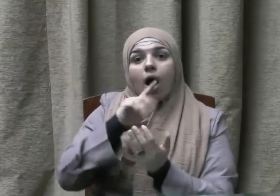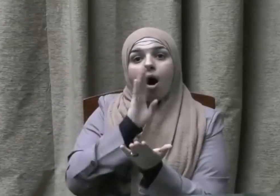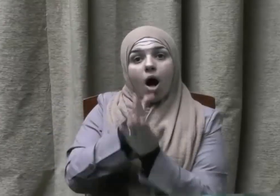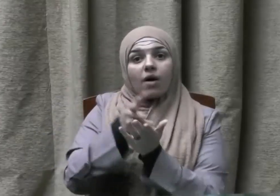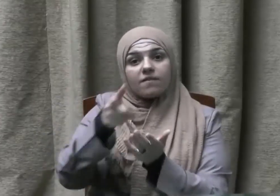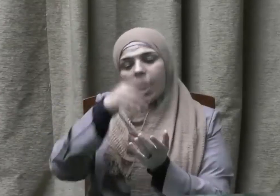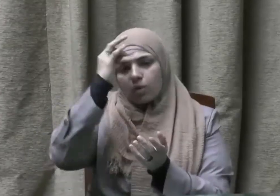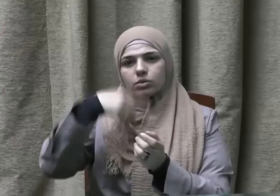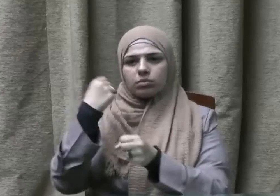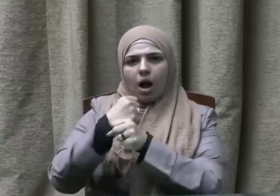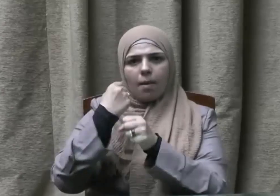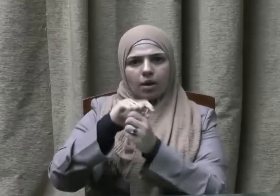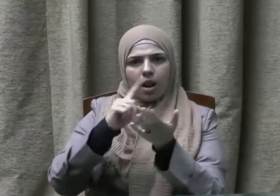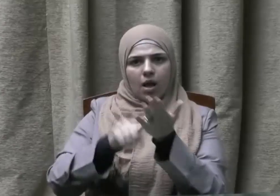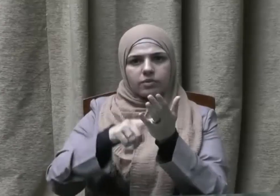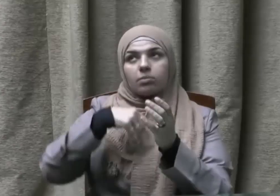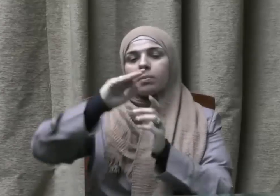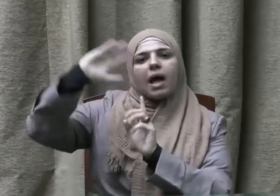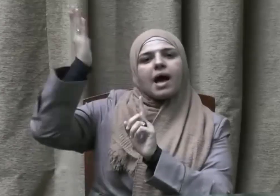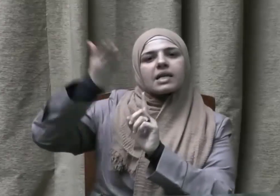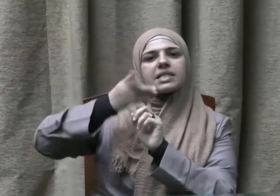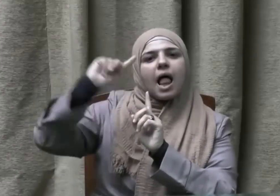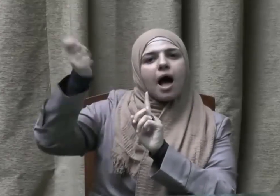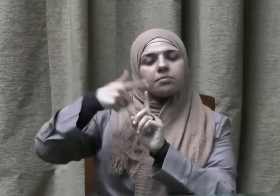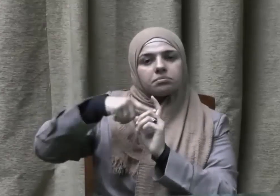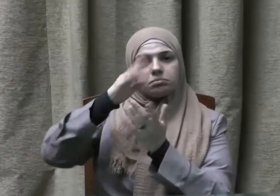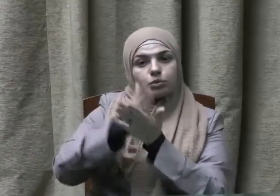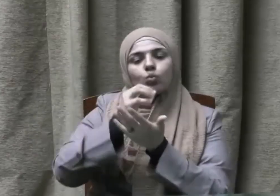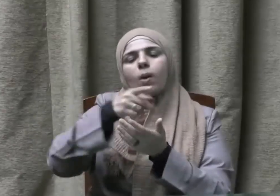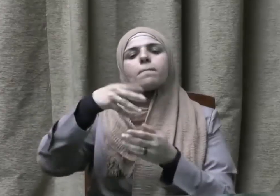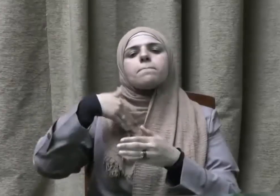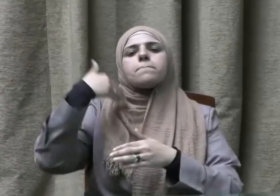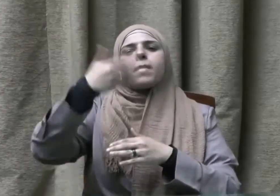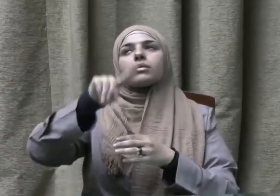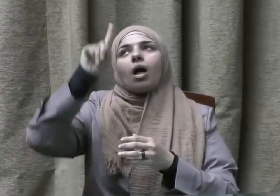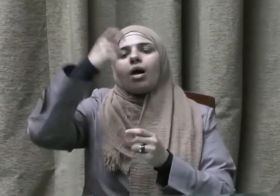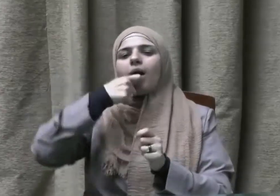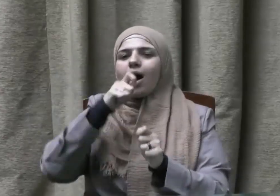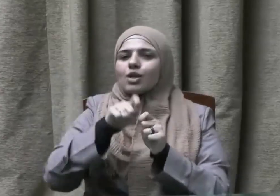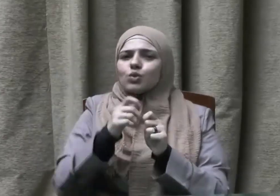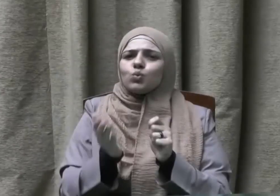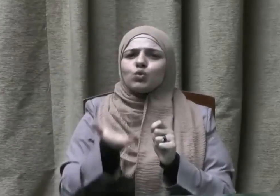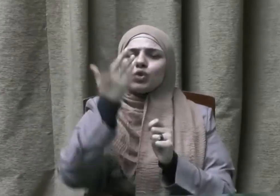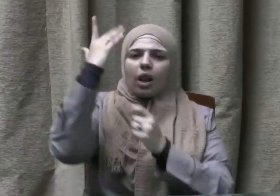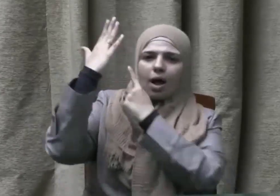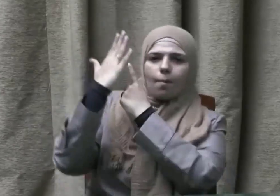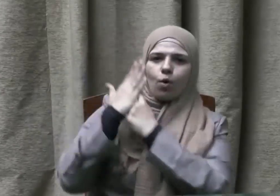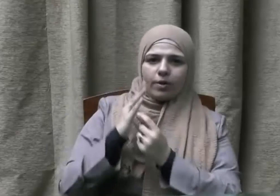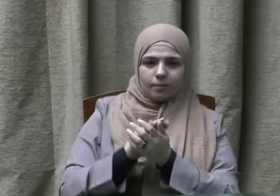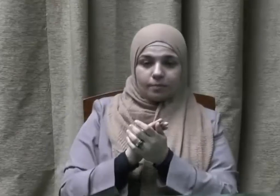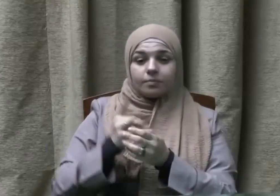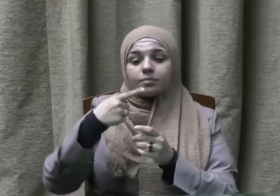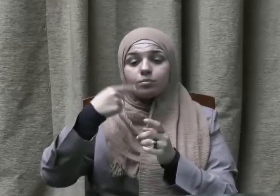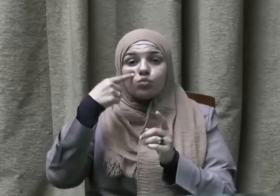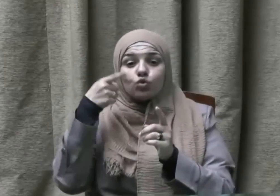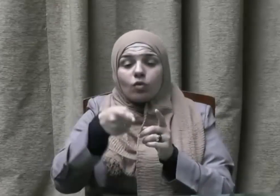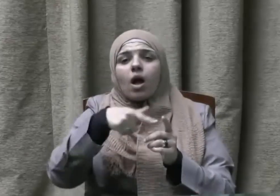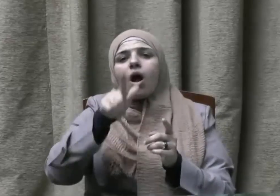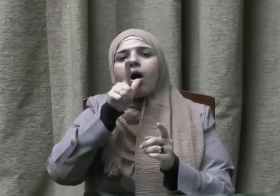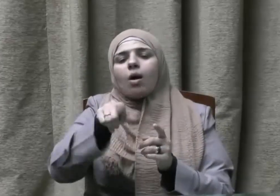بحقها ما أخذ التكليف أو ما أخذ الرسالة فله فيها من الله عز وجل معين وفي هذا